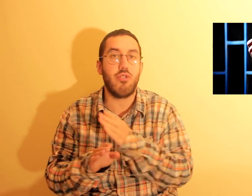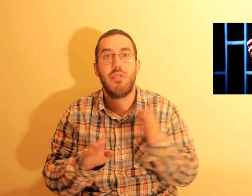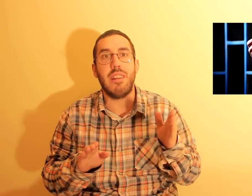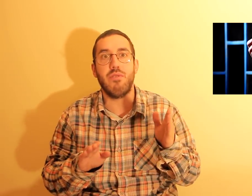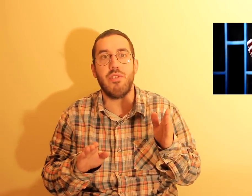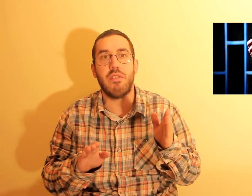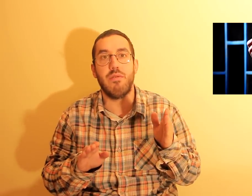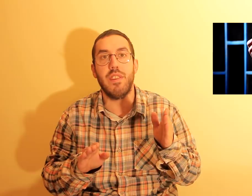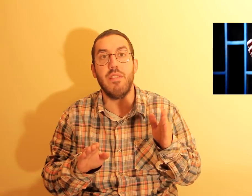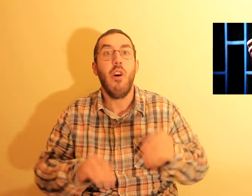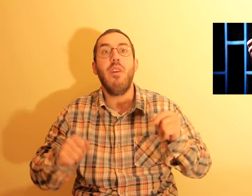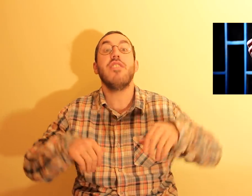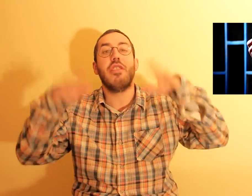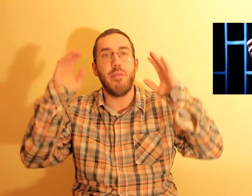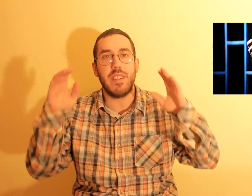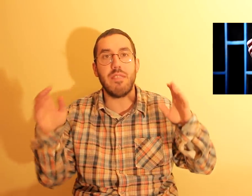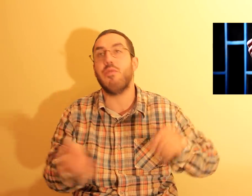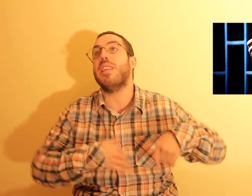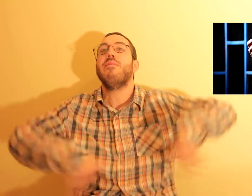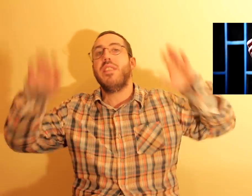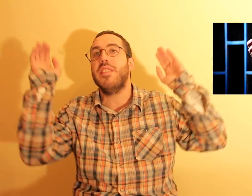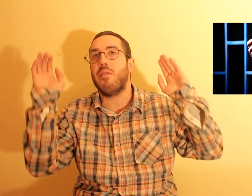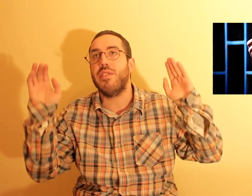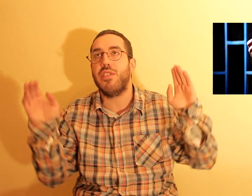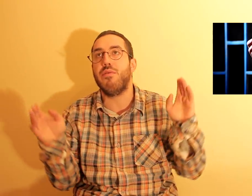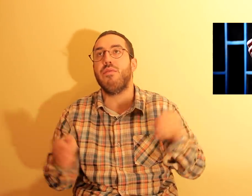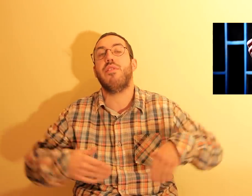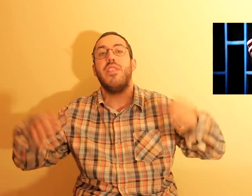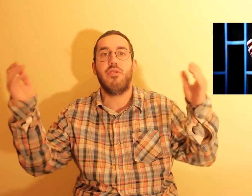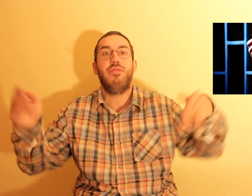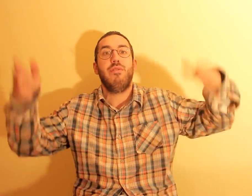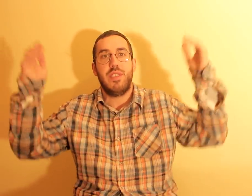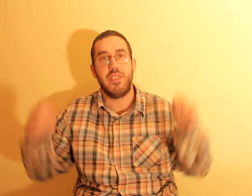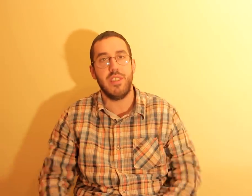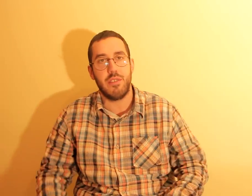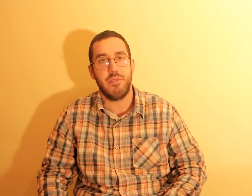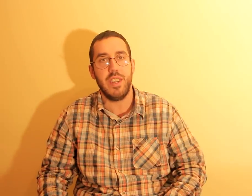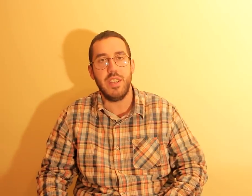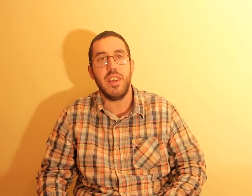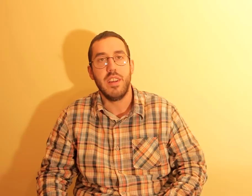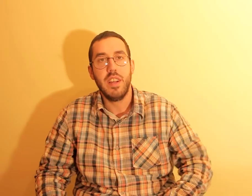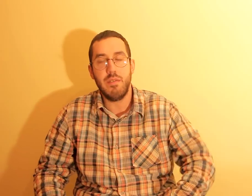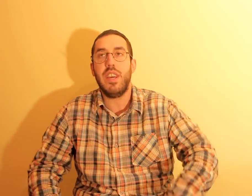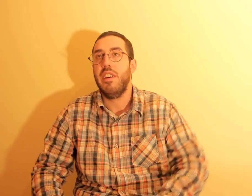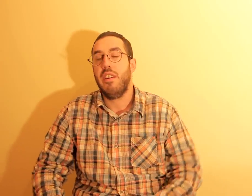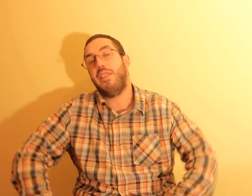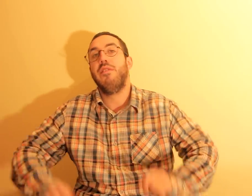esgotaram o estoque todo, olha, eles revoltaram-se, começaram a incendiar coisas e tudo. Coitadinhos, não tinham acesso a nicotina, não é? Ficou